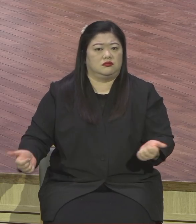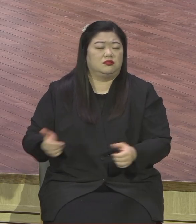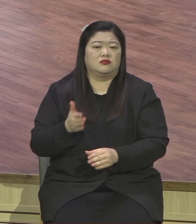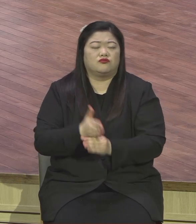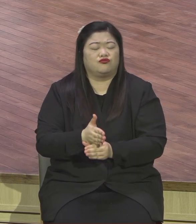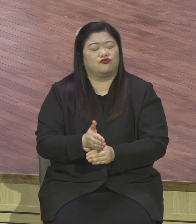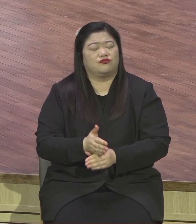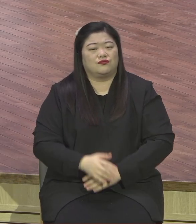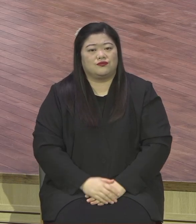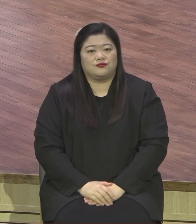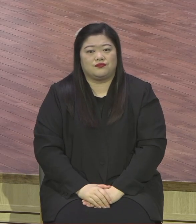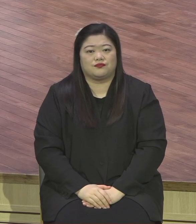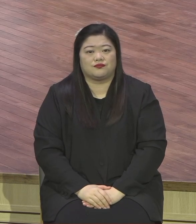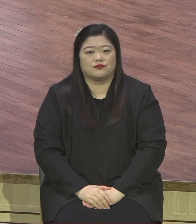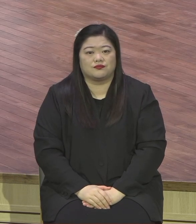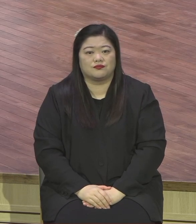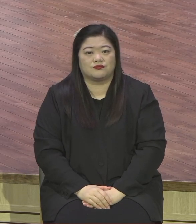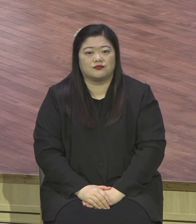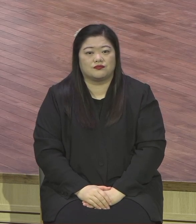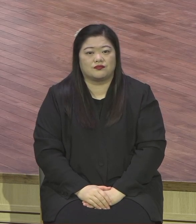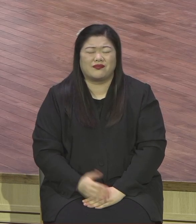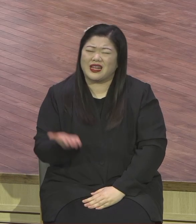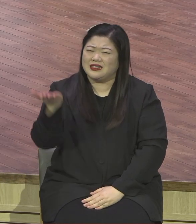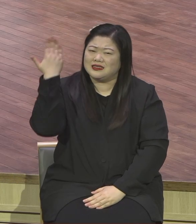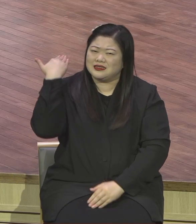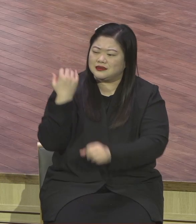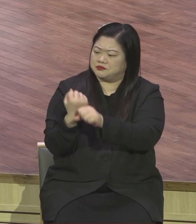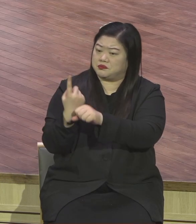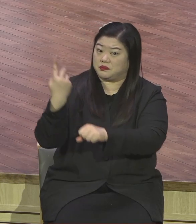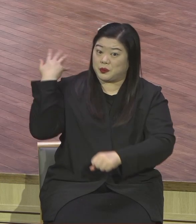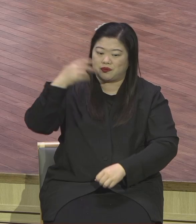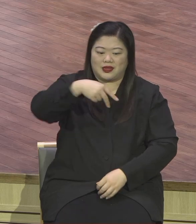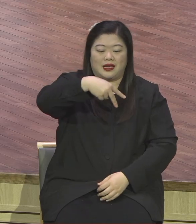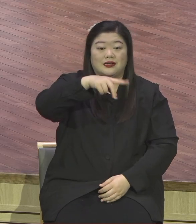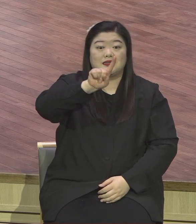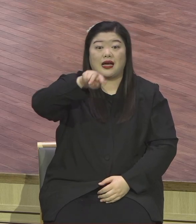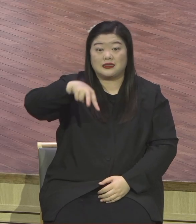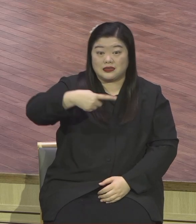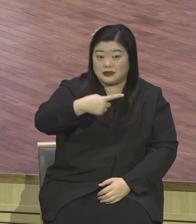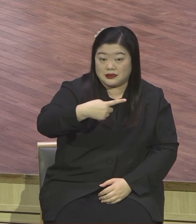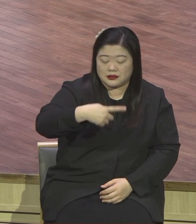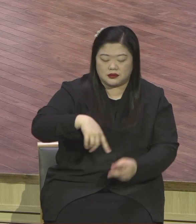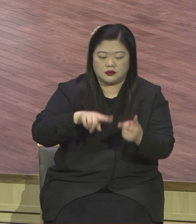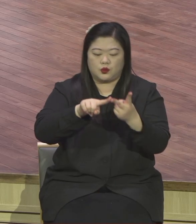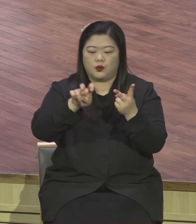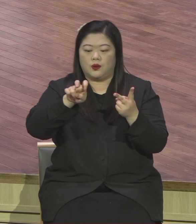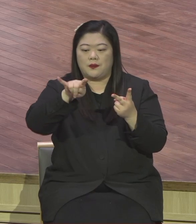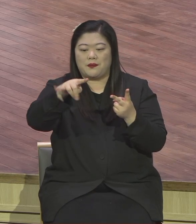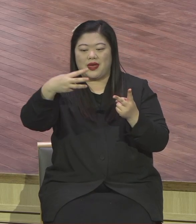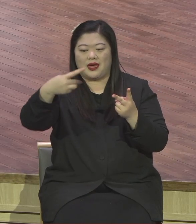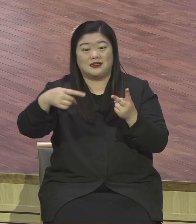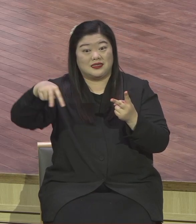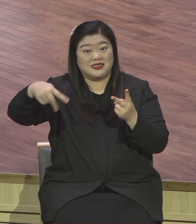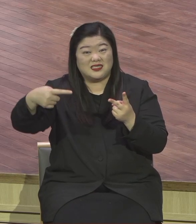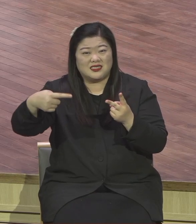사스나 메르스 같이 잠깐 유행하다가 지나갈 줄로 우리는